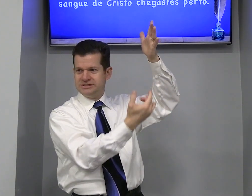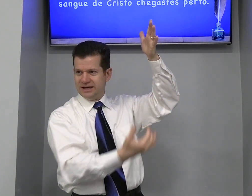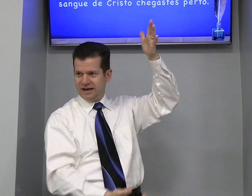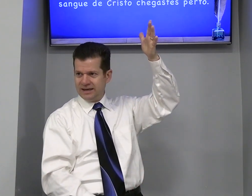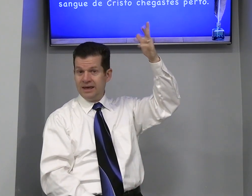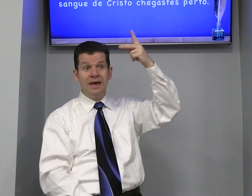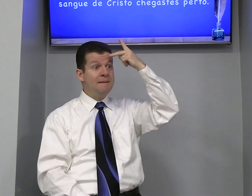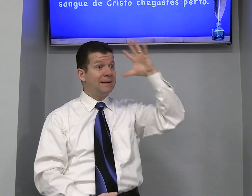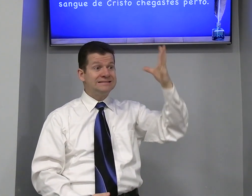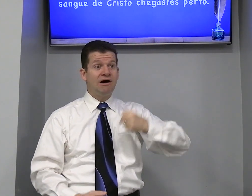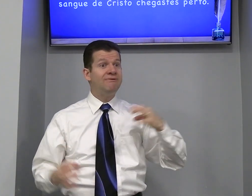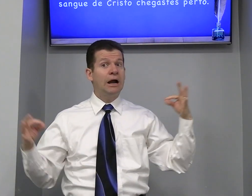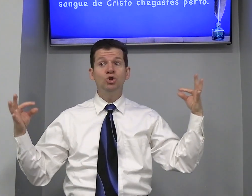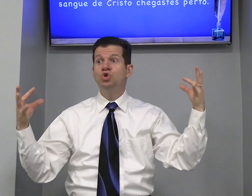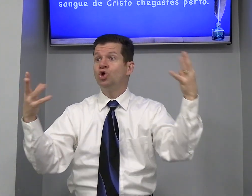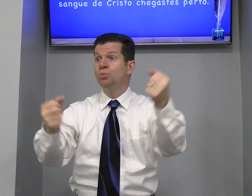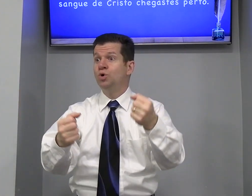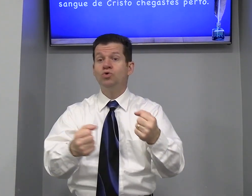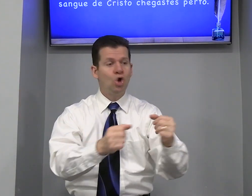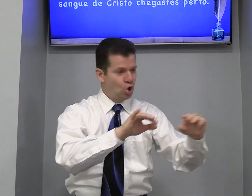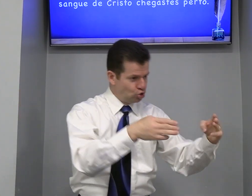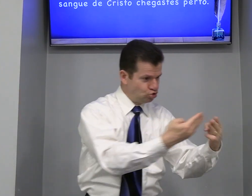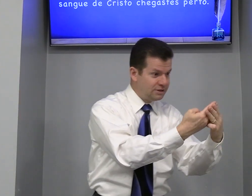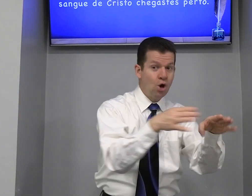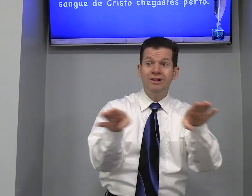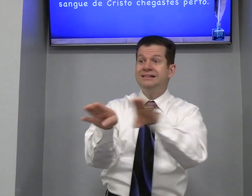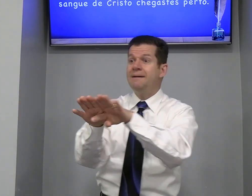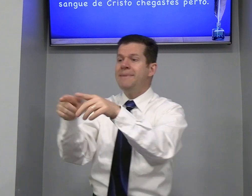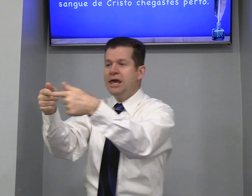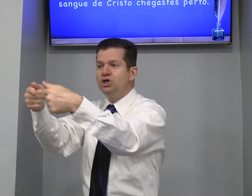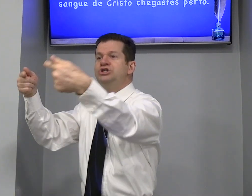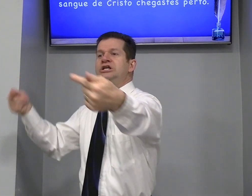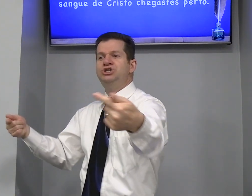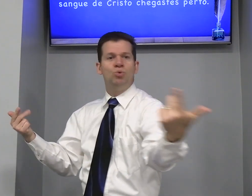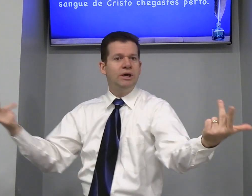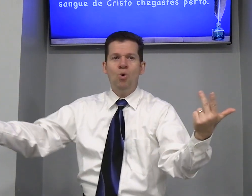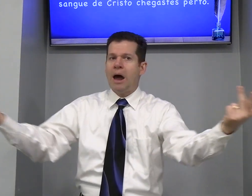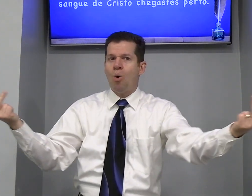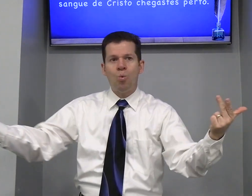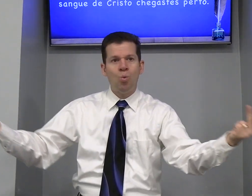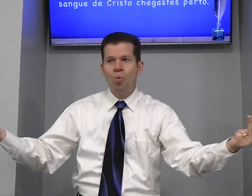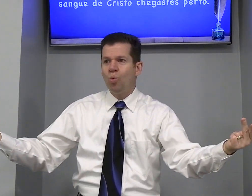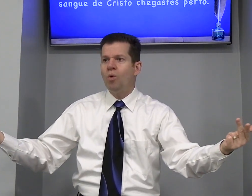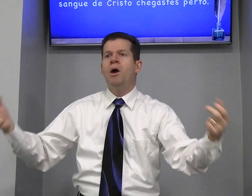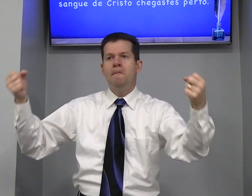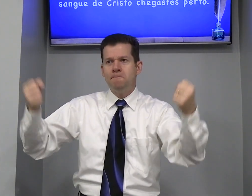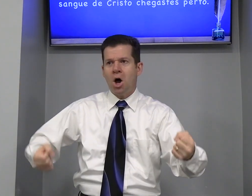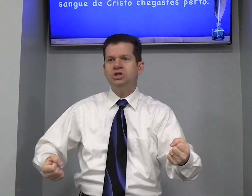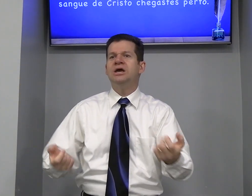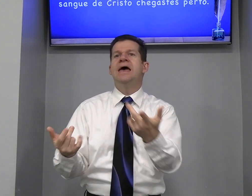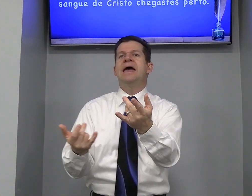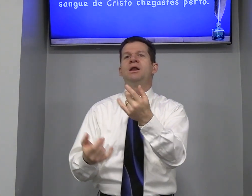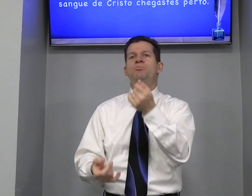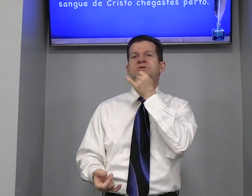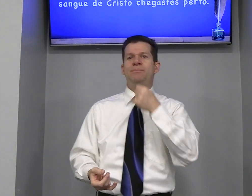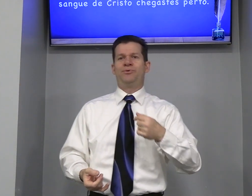Sangue Para salvar Todo mundo Judeu Também Gentil Igual Pode É que Por exemplo